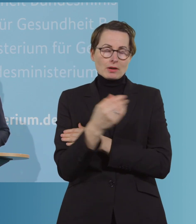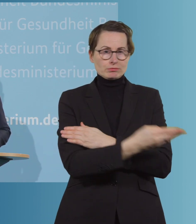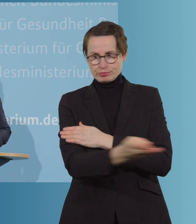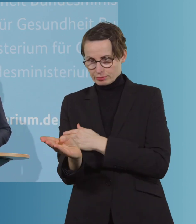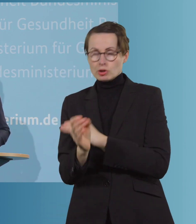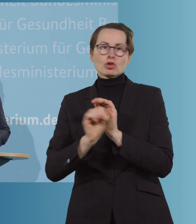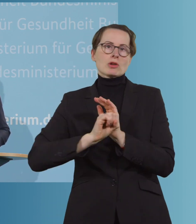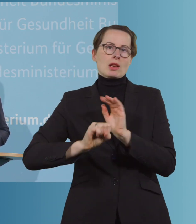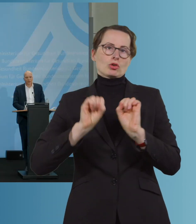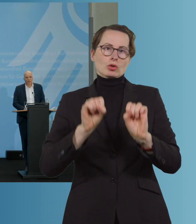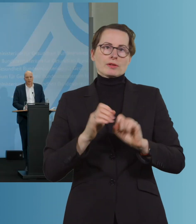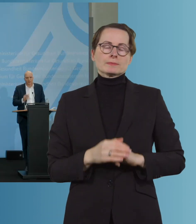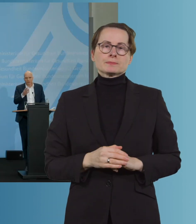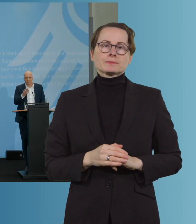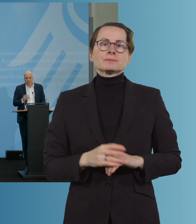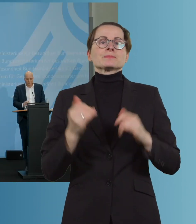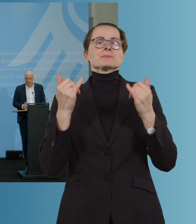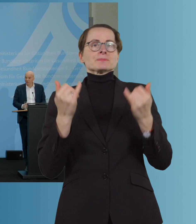Wir kommen zu Ihren Fragen. Herr Rinke als erster.